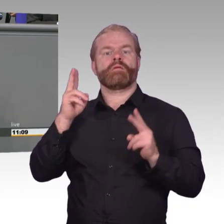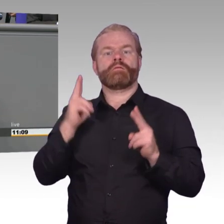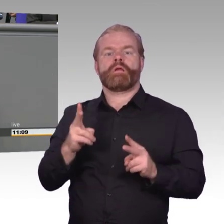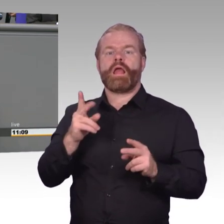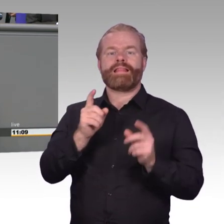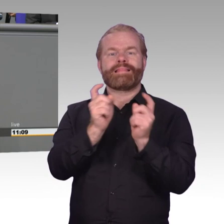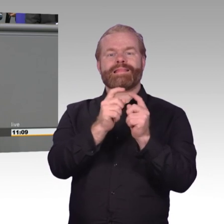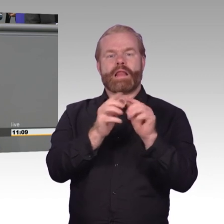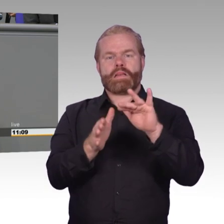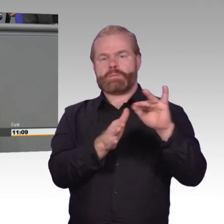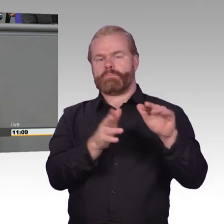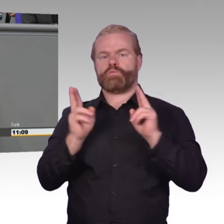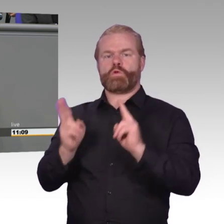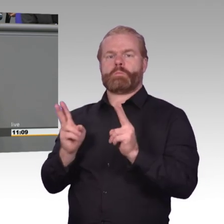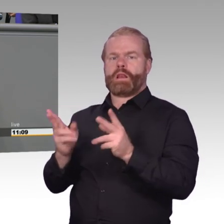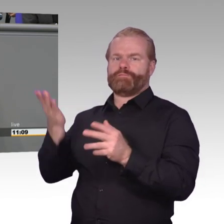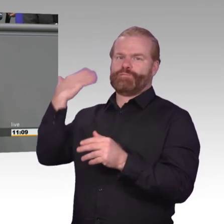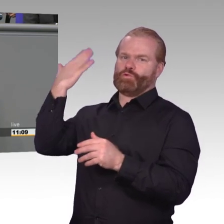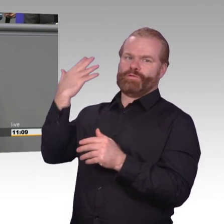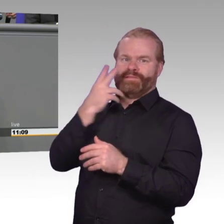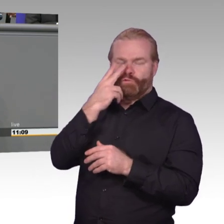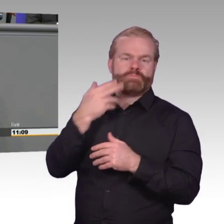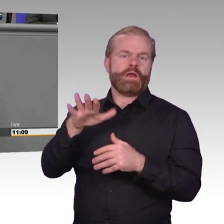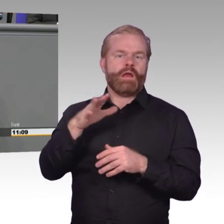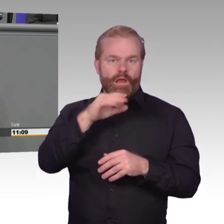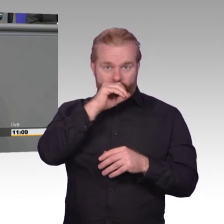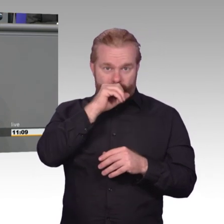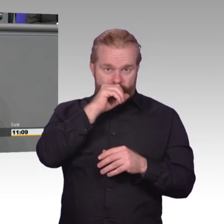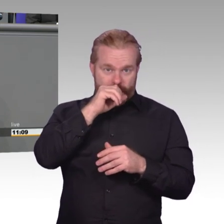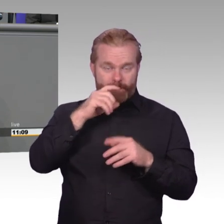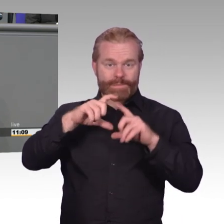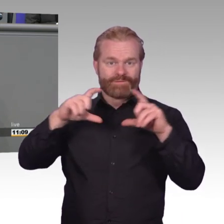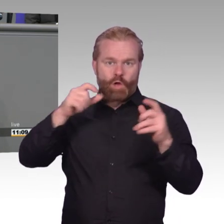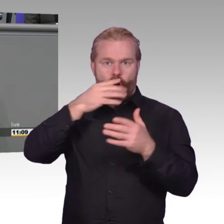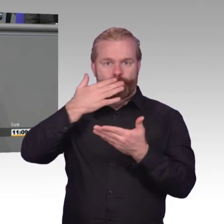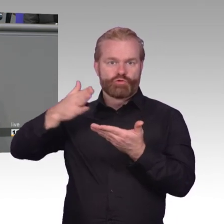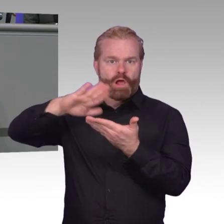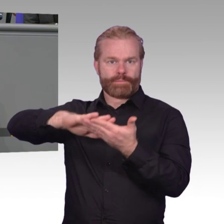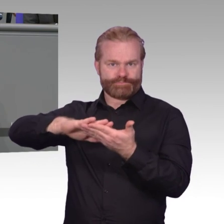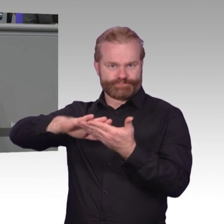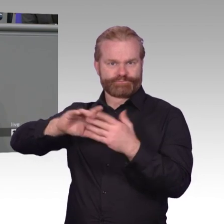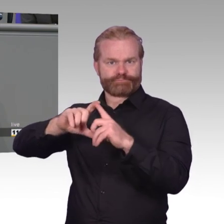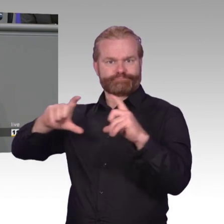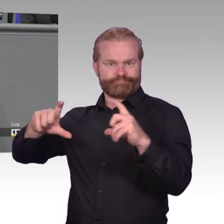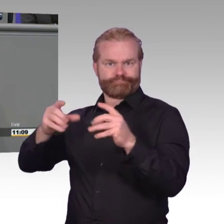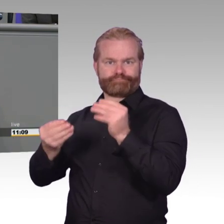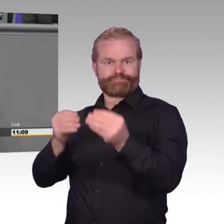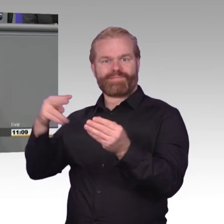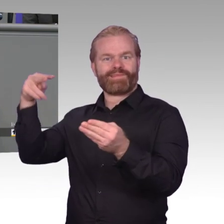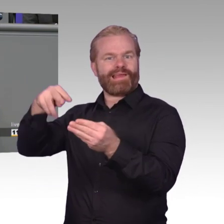Briefumschlag mit Siegel. In der analogen wie in der digitalen Welt brauchen wir diese gleichen Rechte und Möglichkeiten.